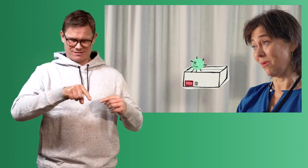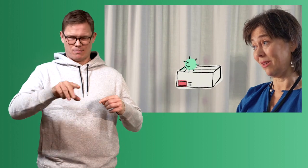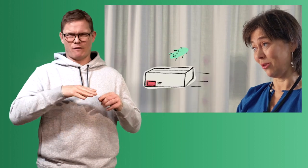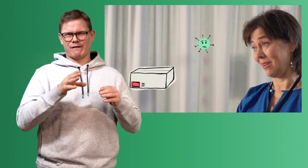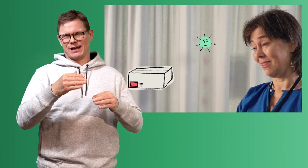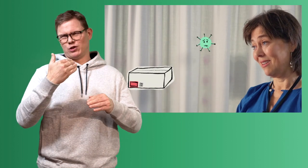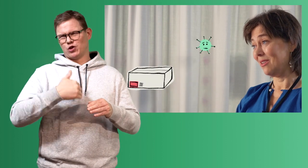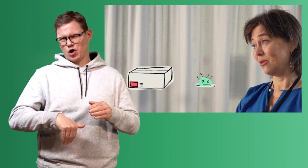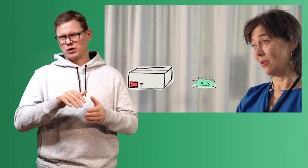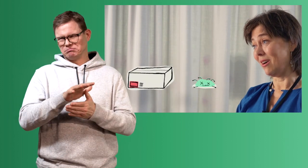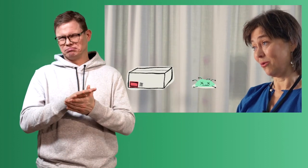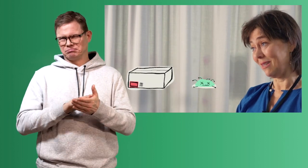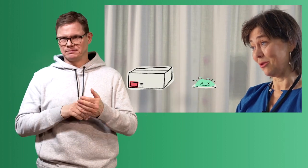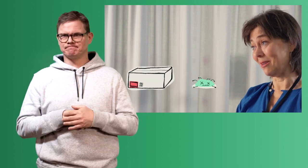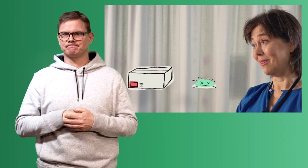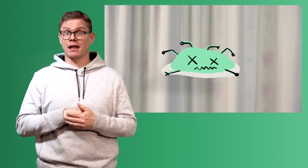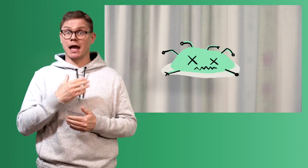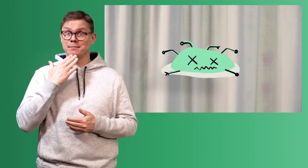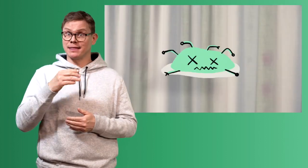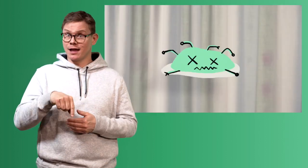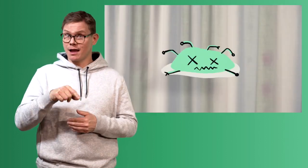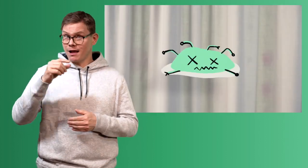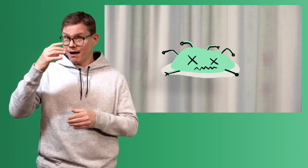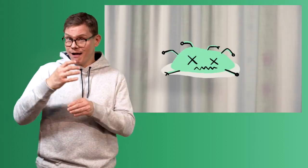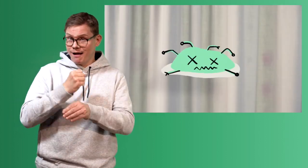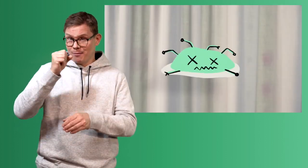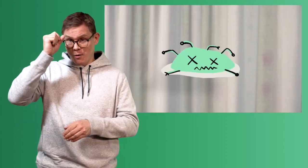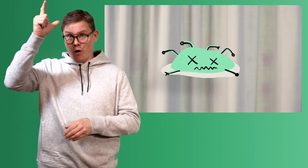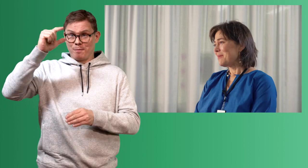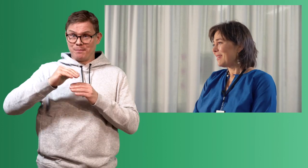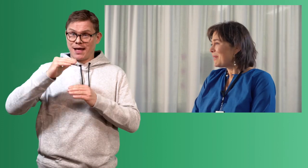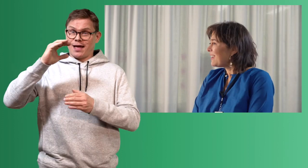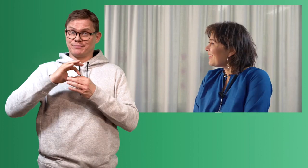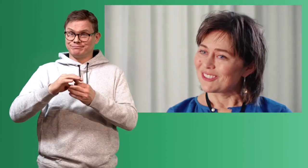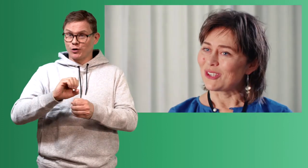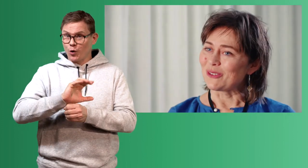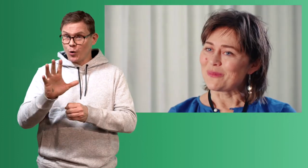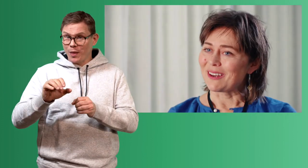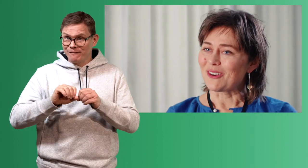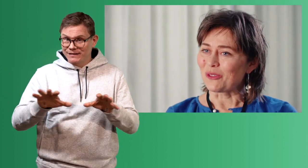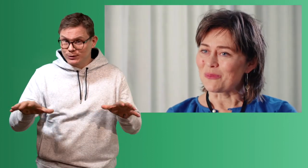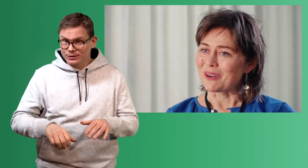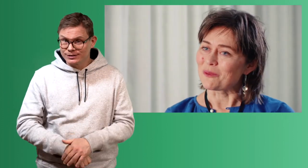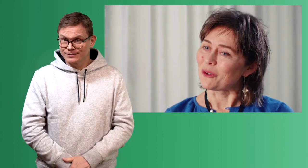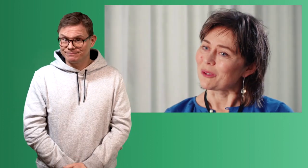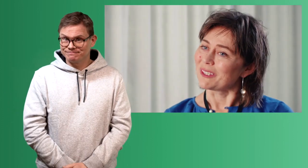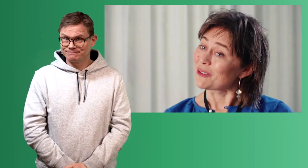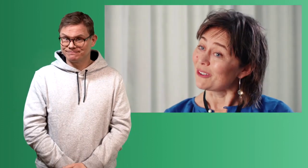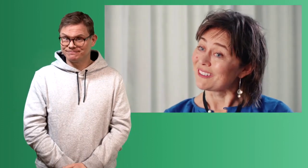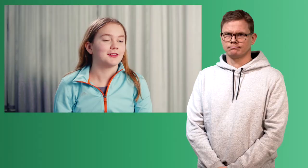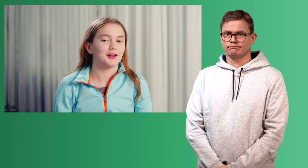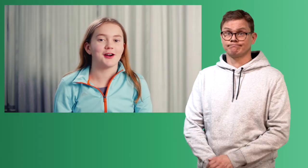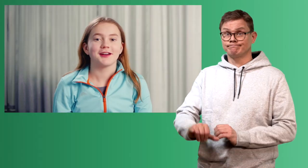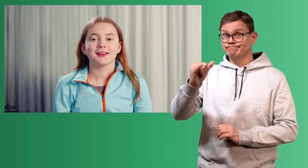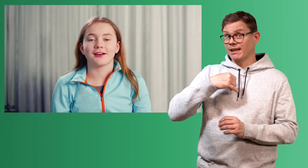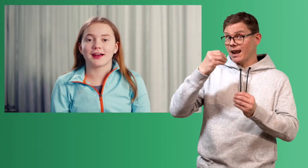til det kommer til Norge. Så da er nok viruset død. Men Hermine, skjønner du mer og kan du mer om koronavirus